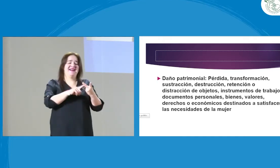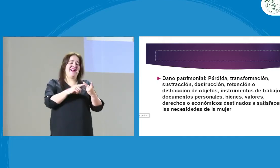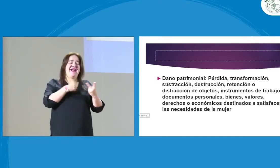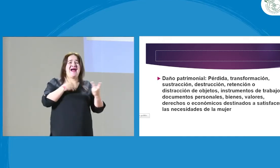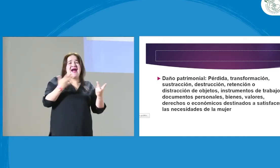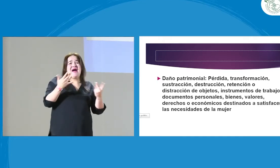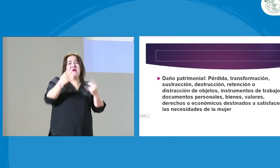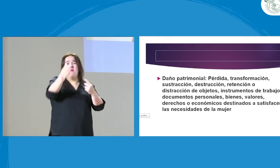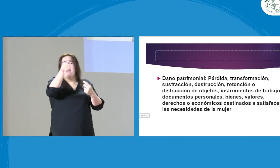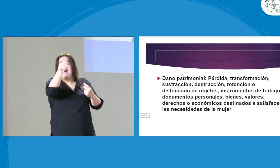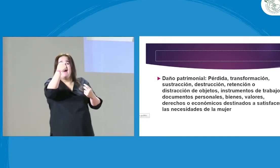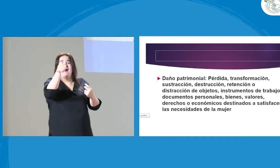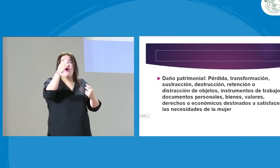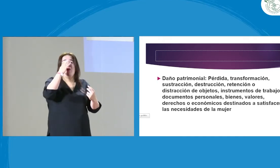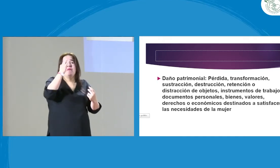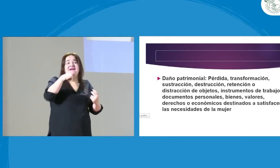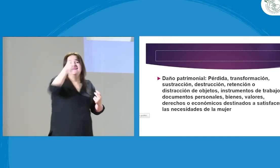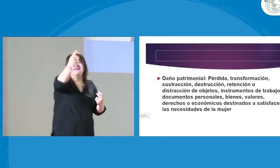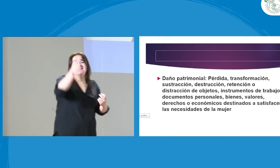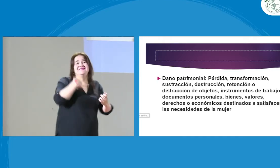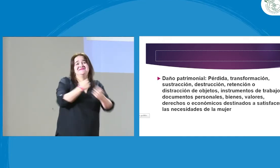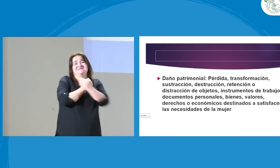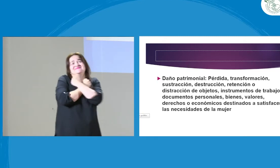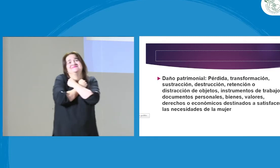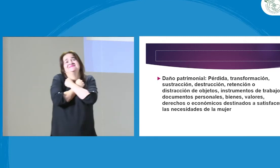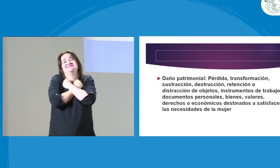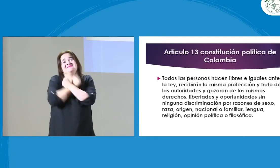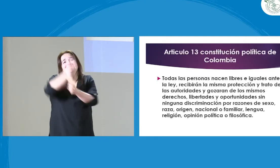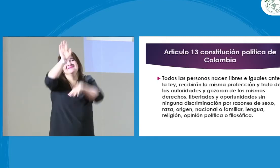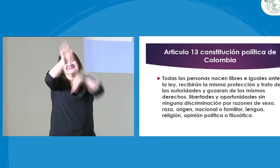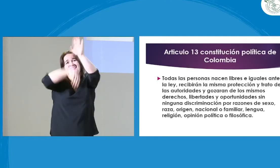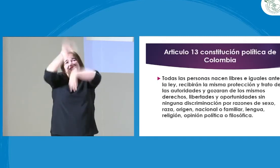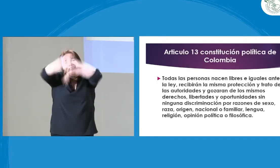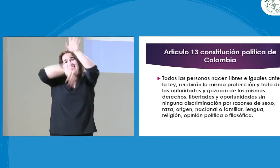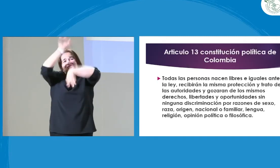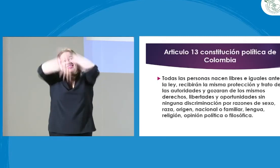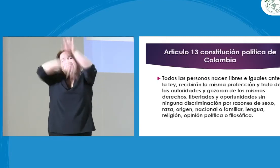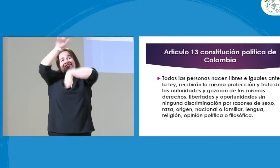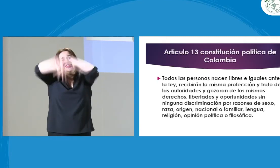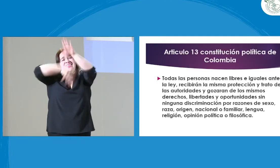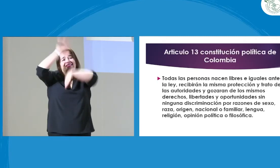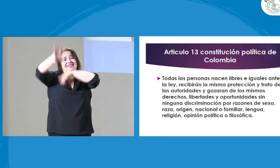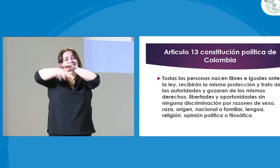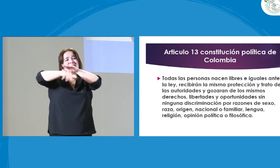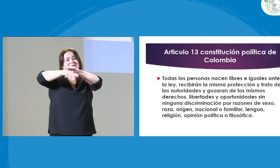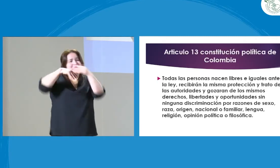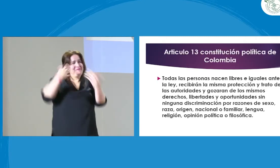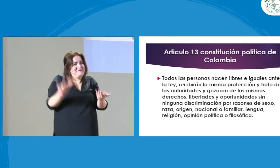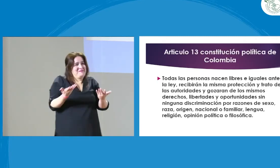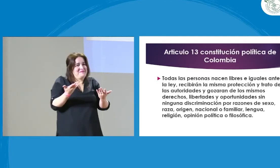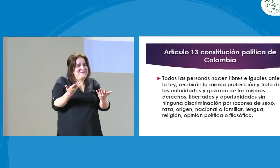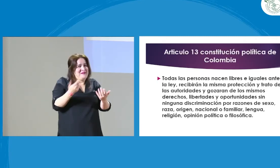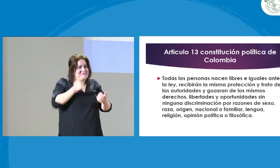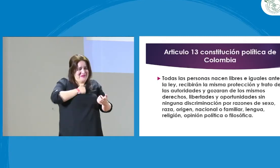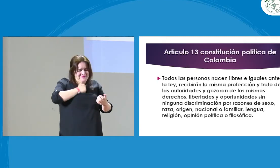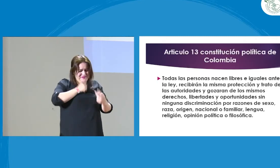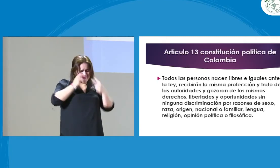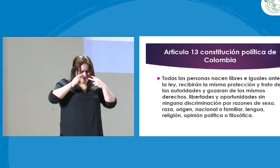pero es que yo no sirvo, es que yo amo mucho a ese hombre y no necesito, quiero estar